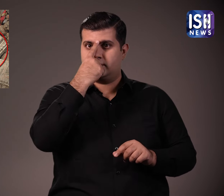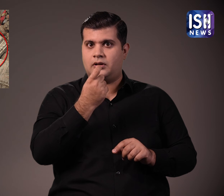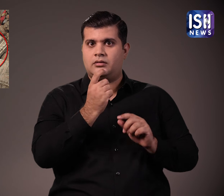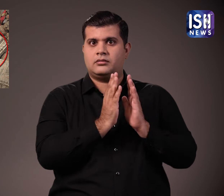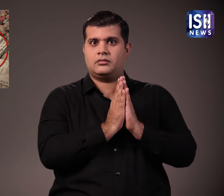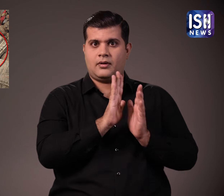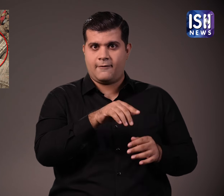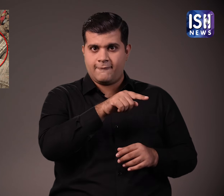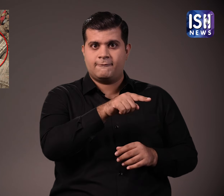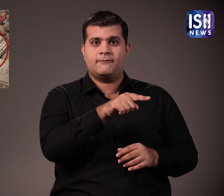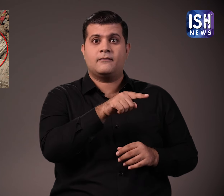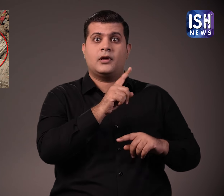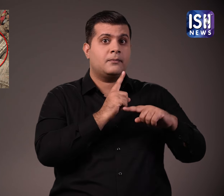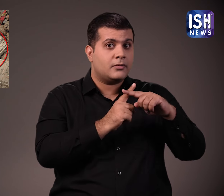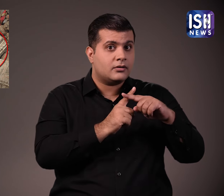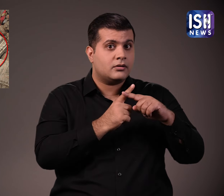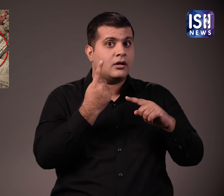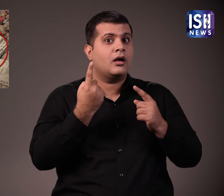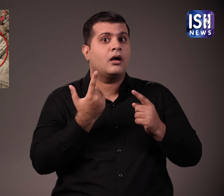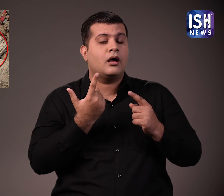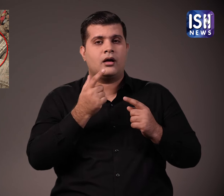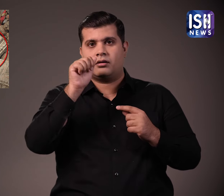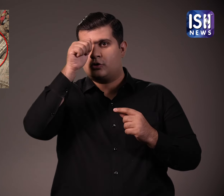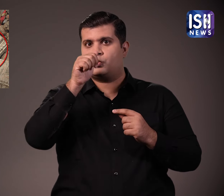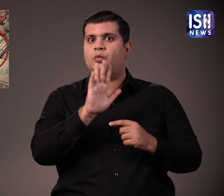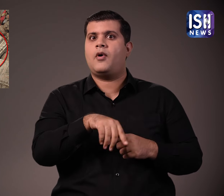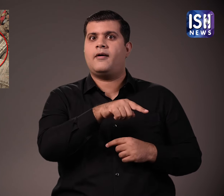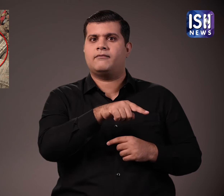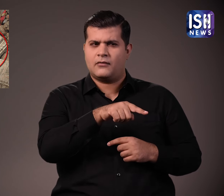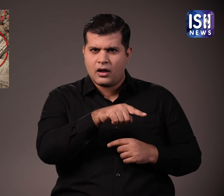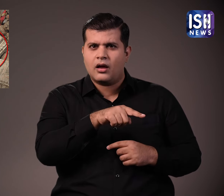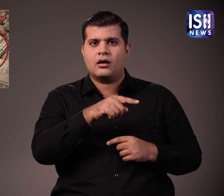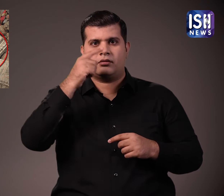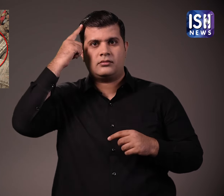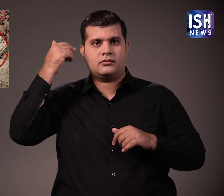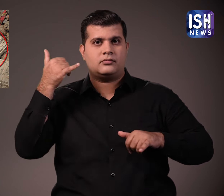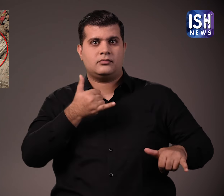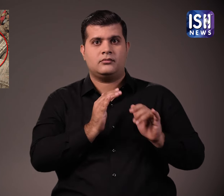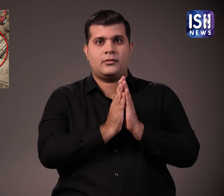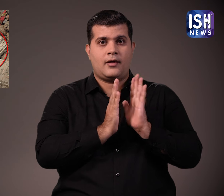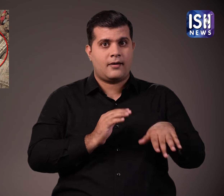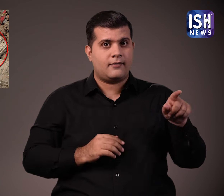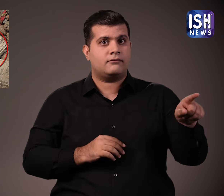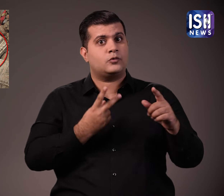पावागर जैन पित और शक्ती पीट महाकाली मंदिर एक ही शेत्र में स्तित है